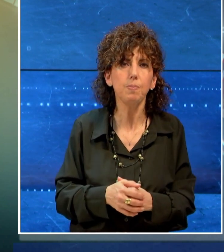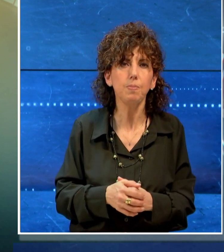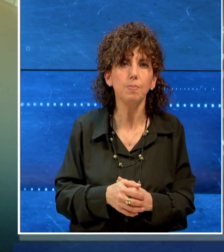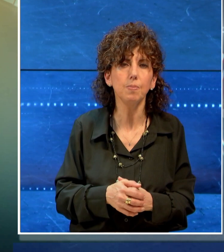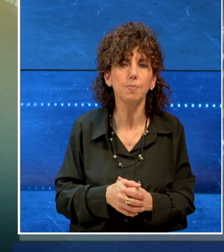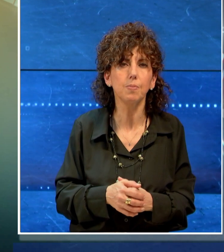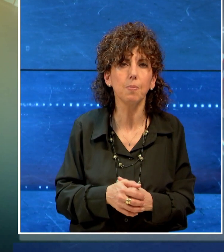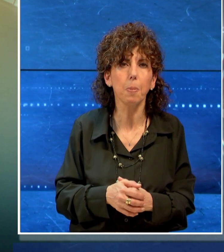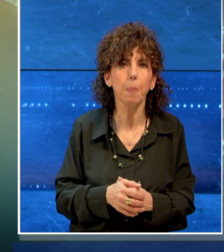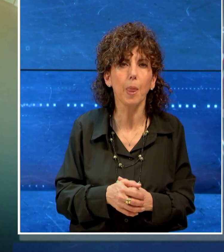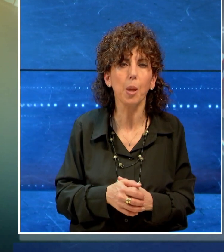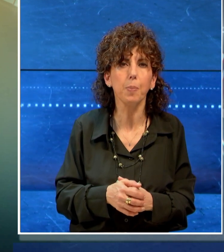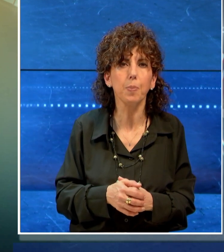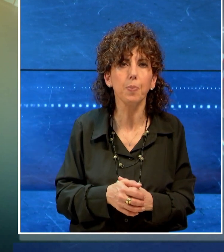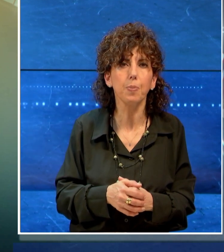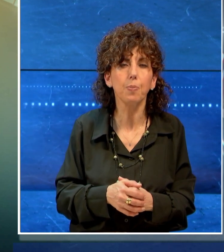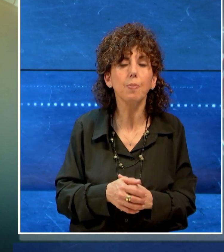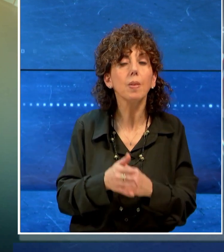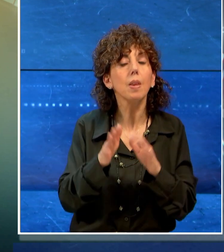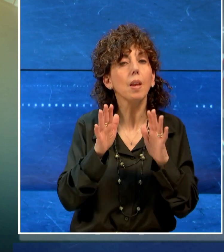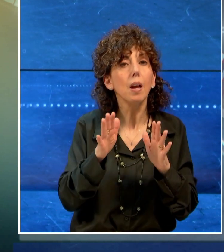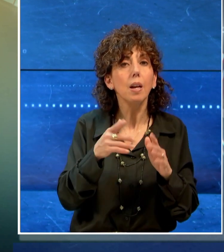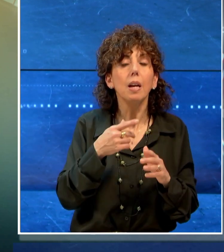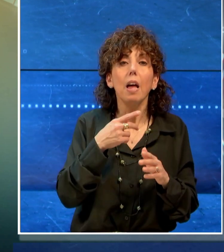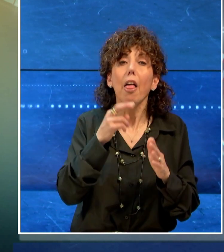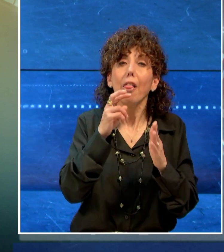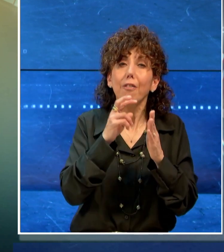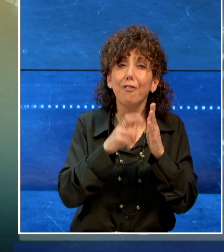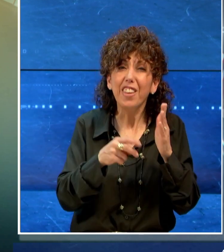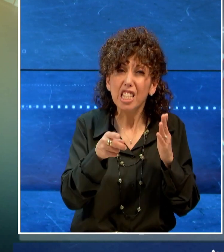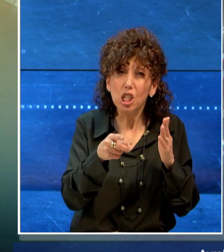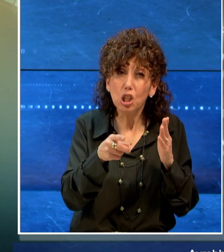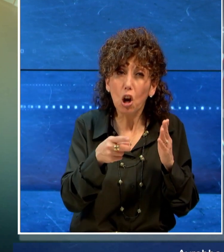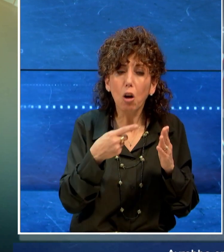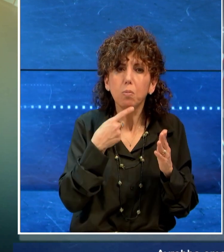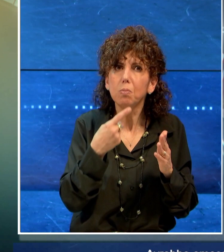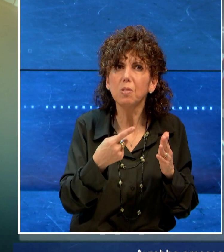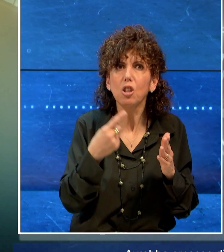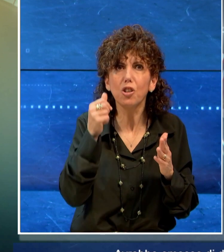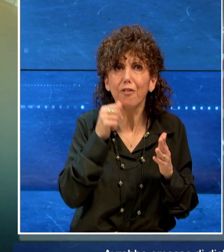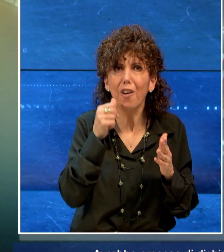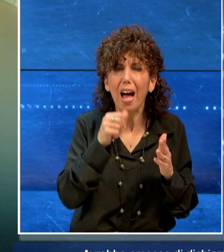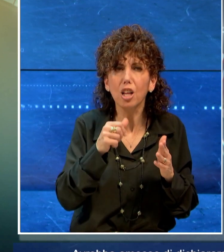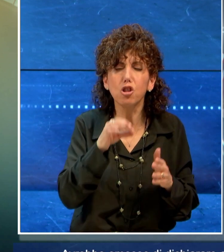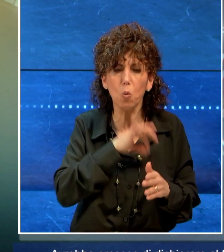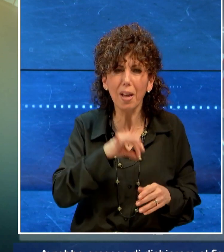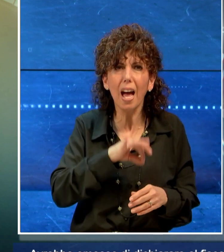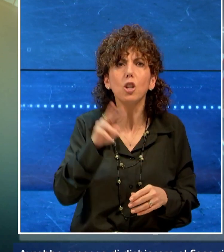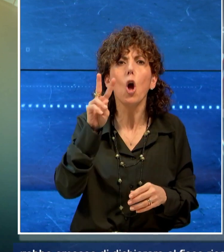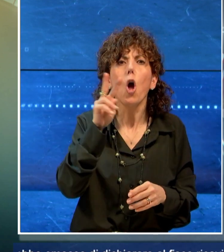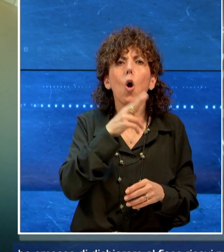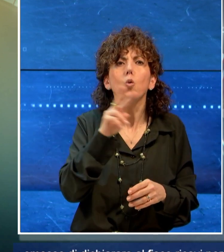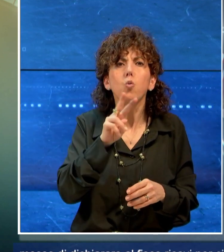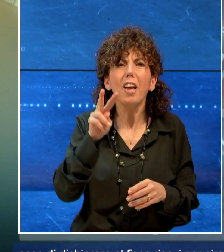avrebbe omesso di dichiarare al fisco ricavi per circa 200 mila euro